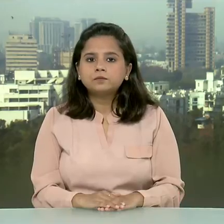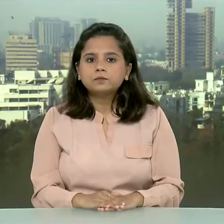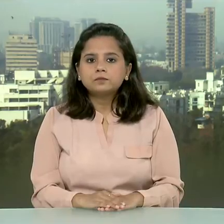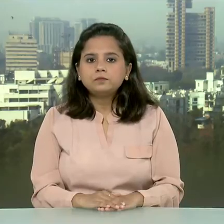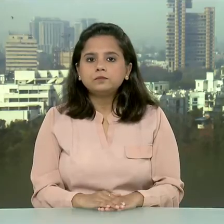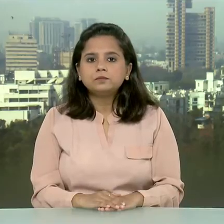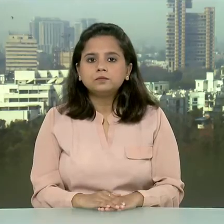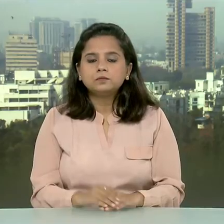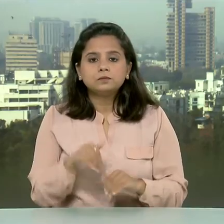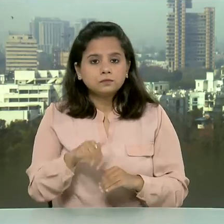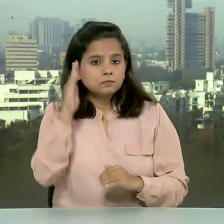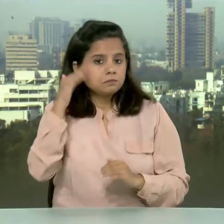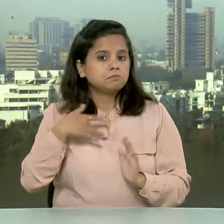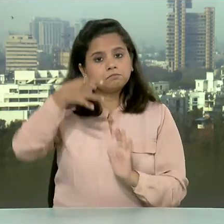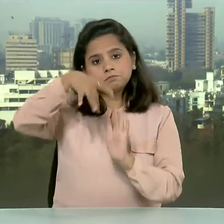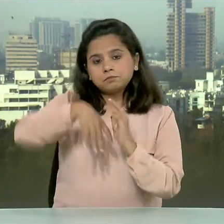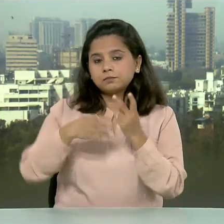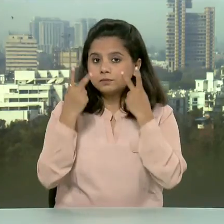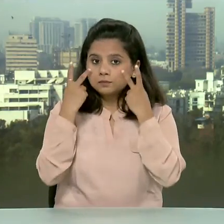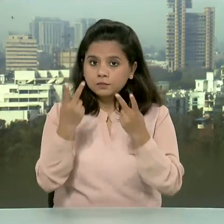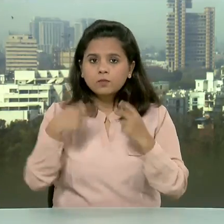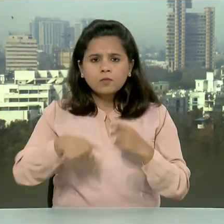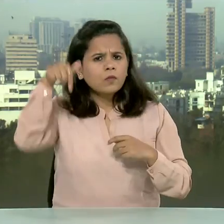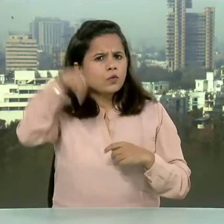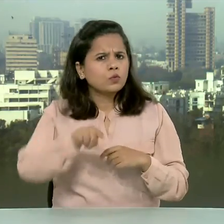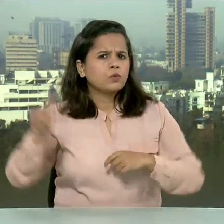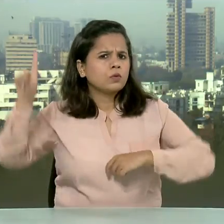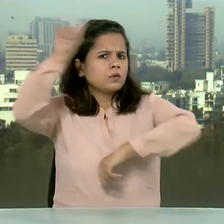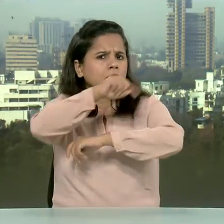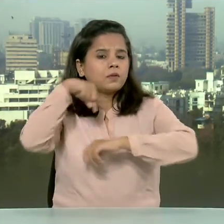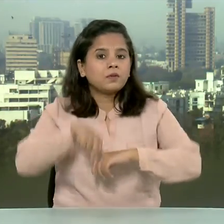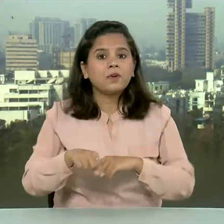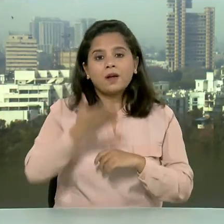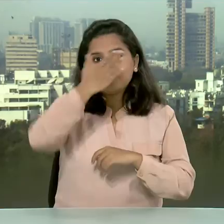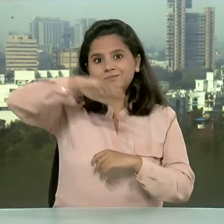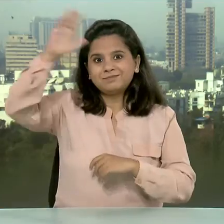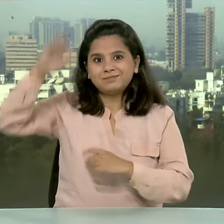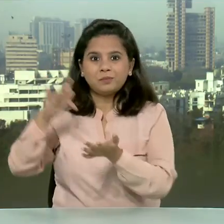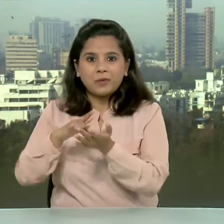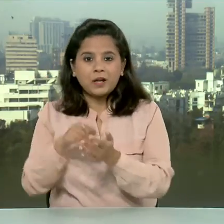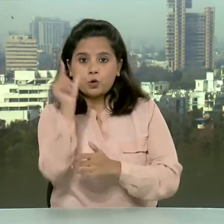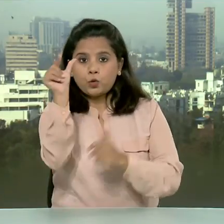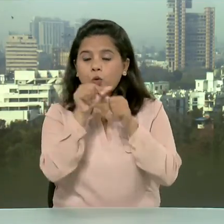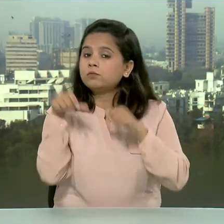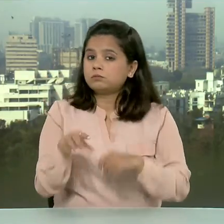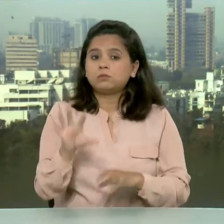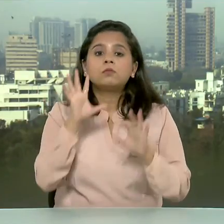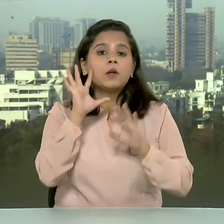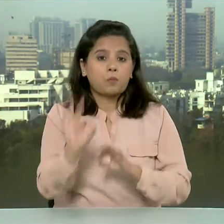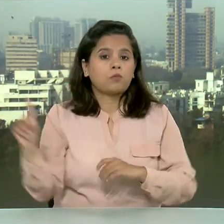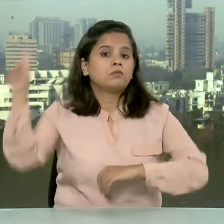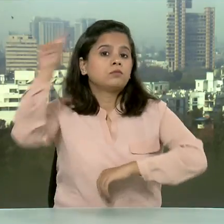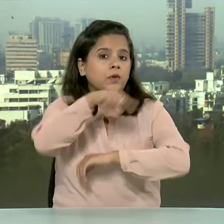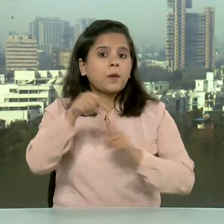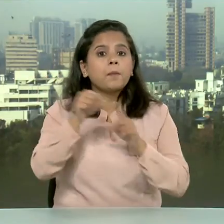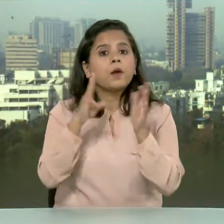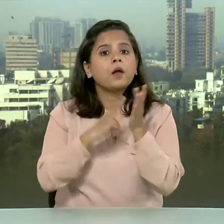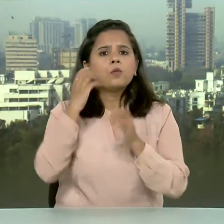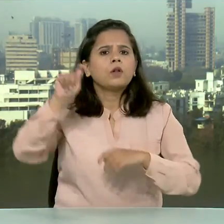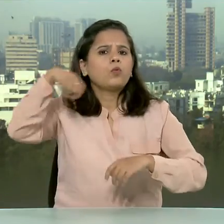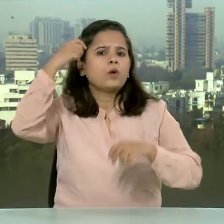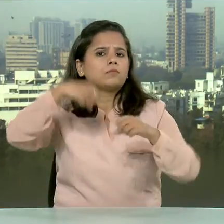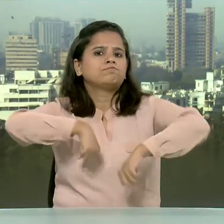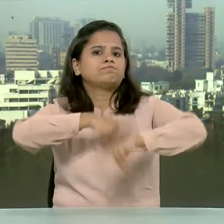हब लोगो विस्तार से देख लेते हैं आज का दिन पहाडी राज्य उत्राखन के लिए काफी एहम है प्रधारमंद्वी नरेंद्र मोदी वीडियो